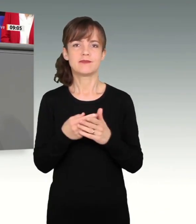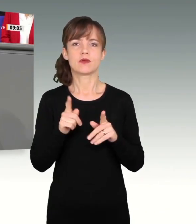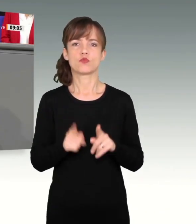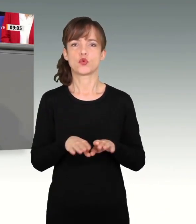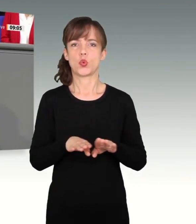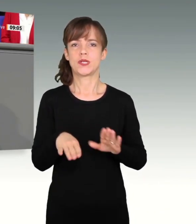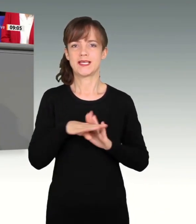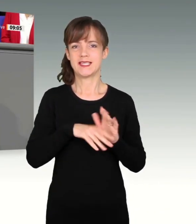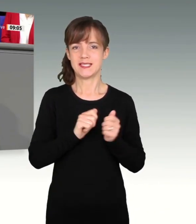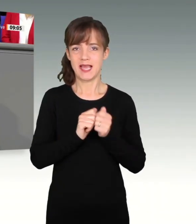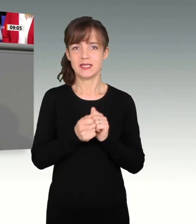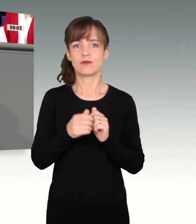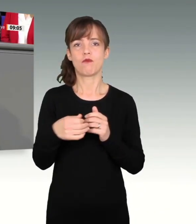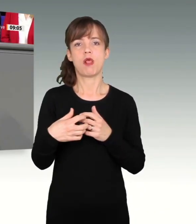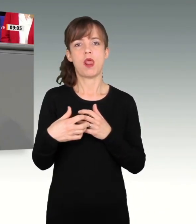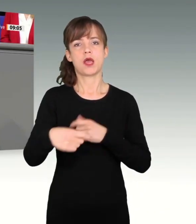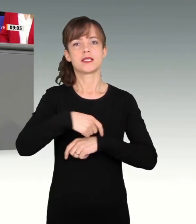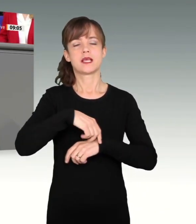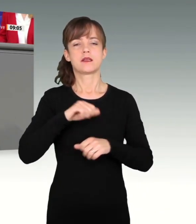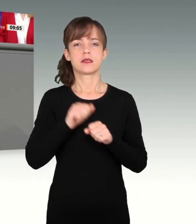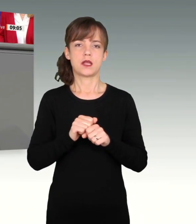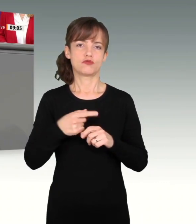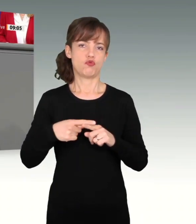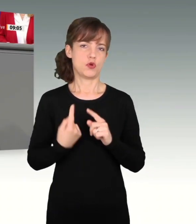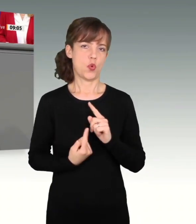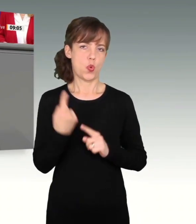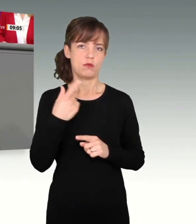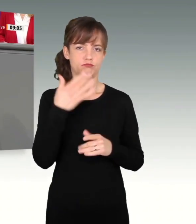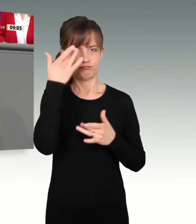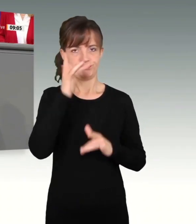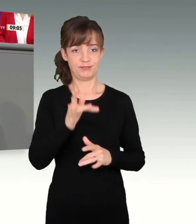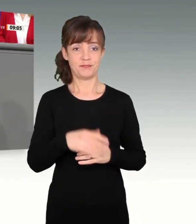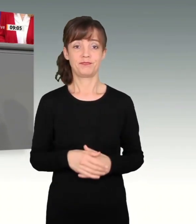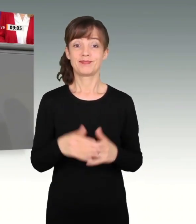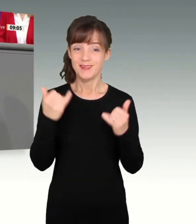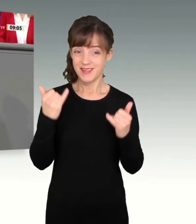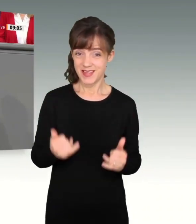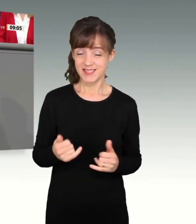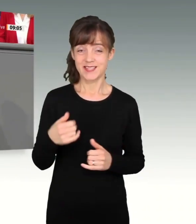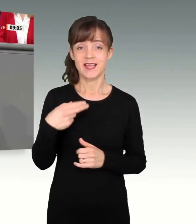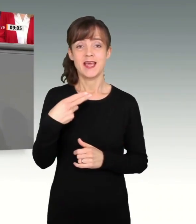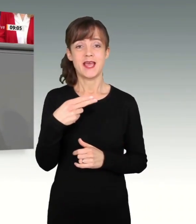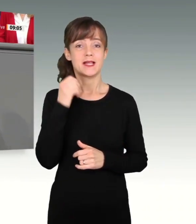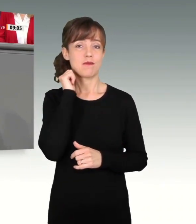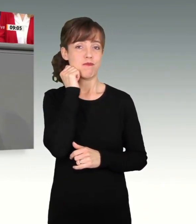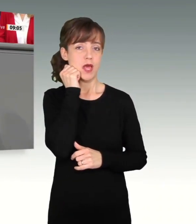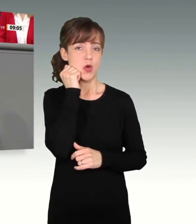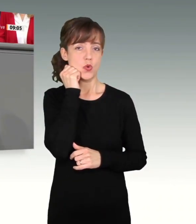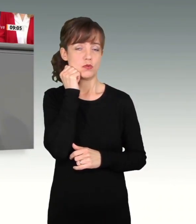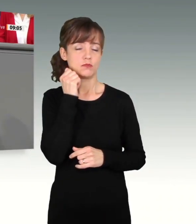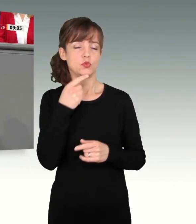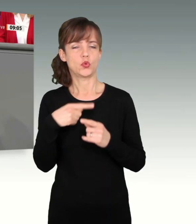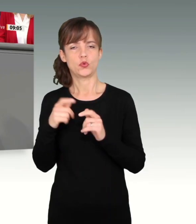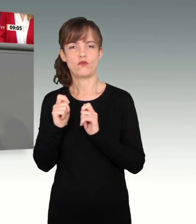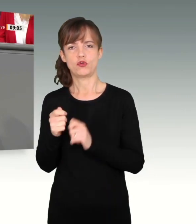werden, um längere Zeit höhere Schulden machen zu können. Nun ist Helge Braun auf Vorschlag der CDU